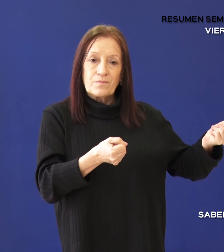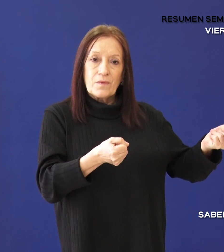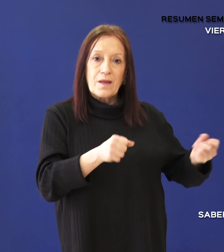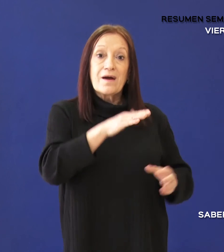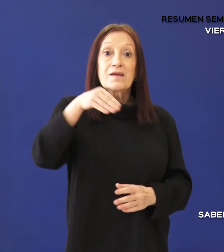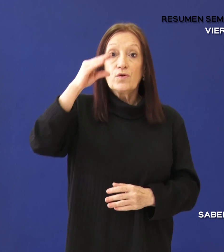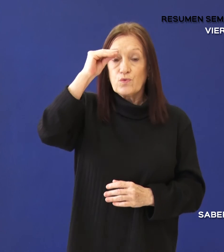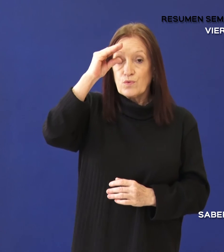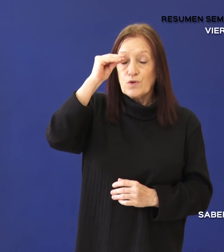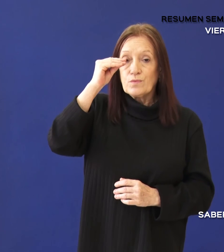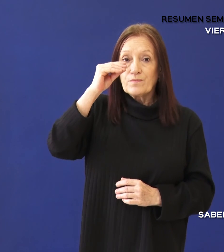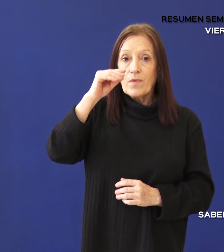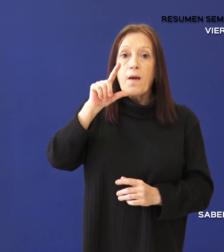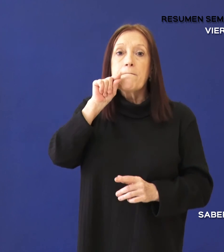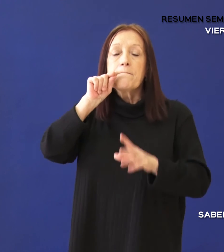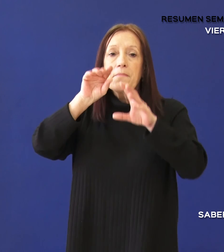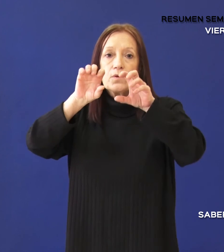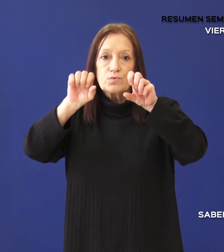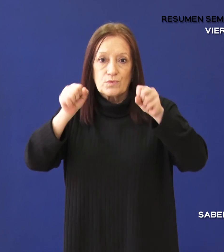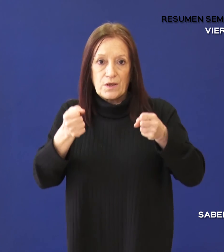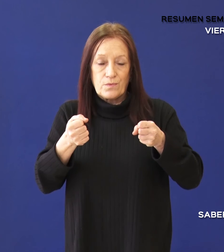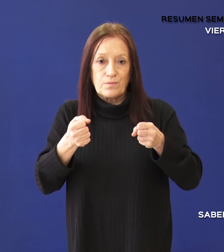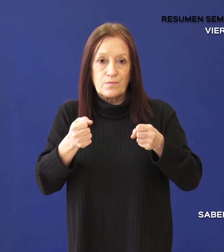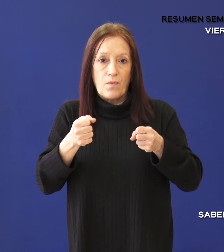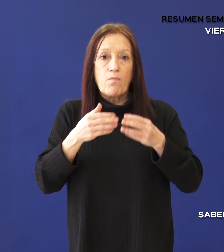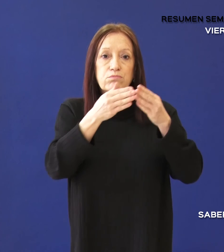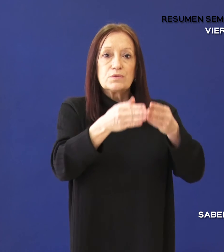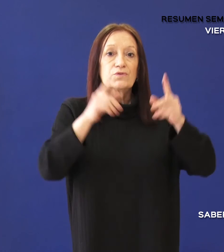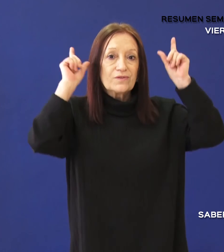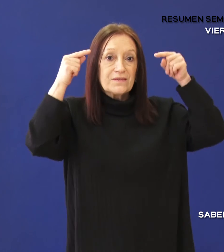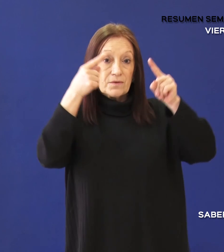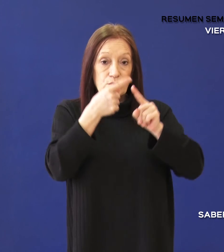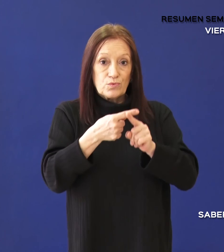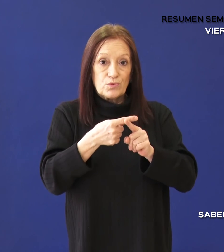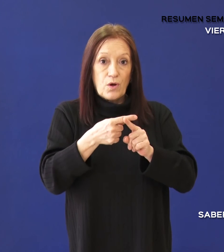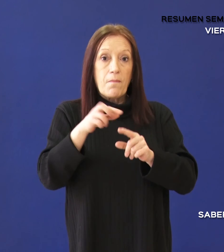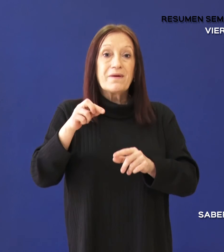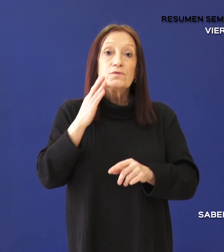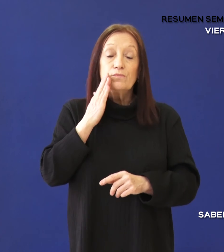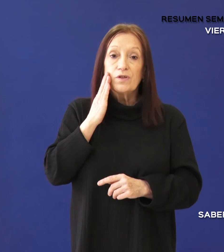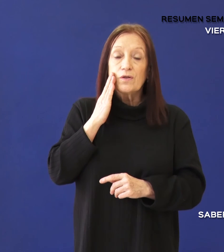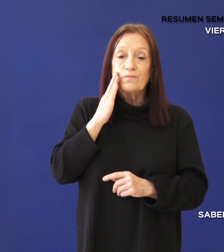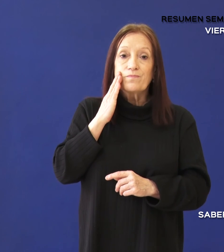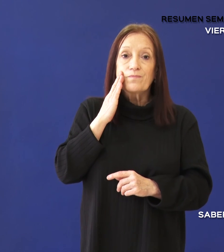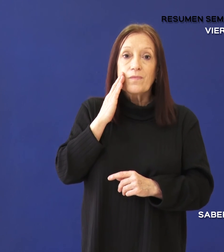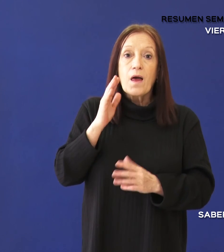Turbio, Pico Truncado, Puerto Santa Cruz, Perito Moreno, Piedra Buena,